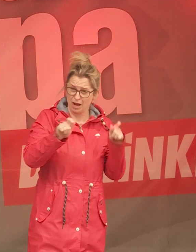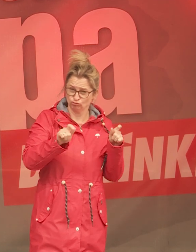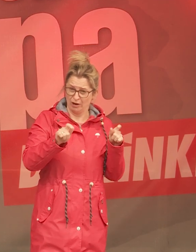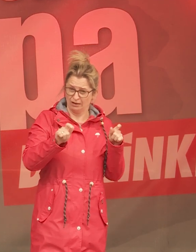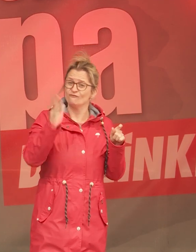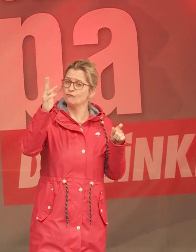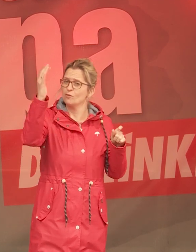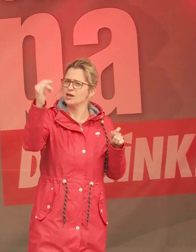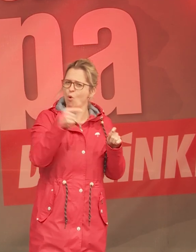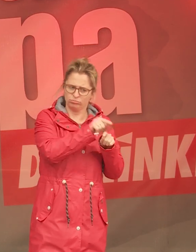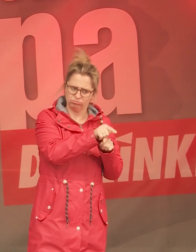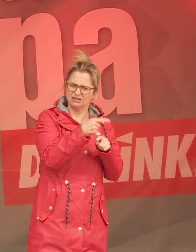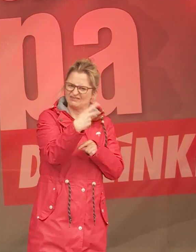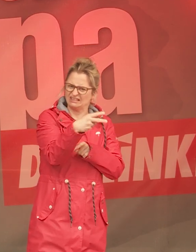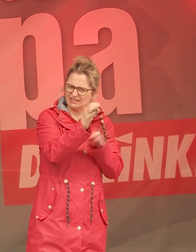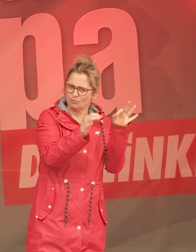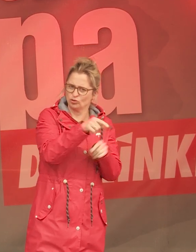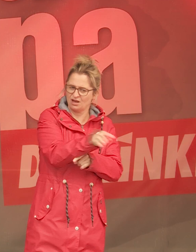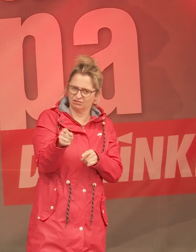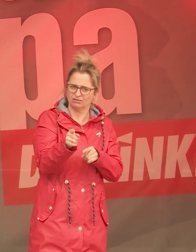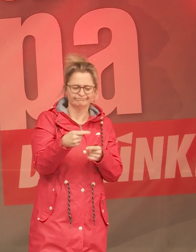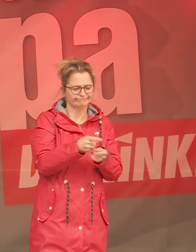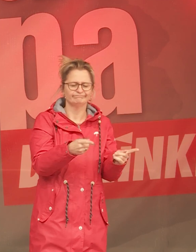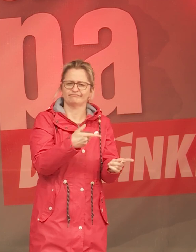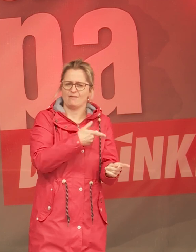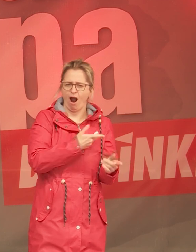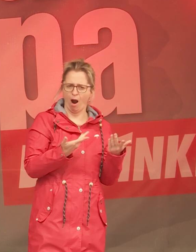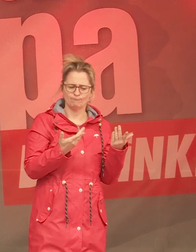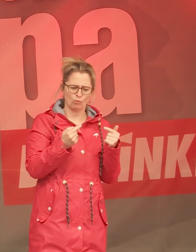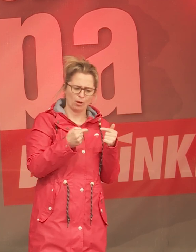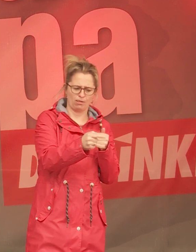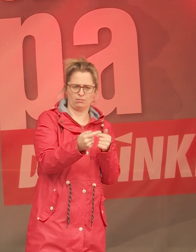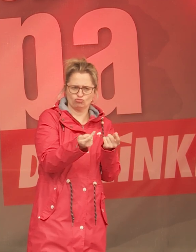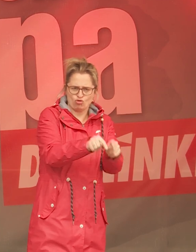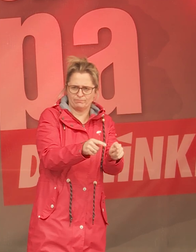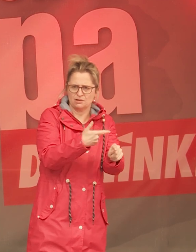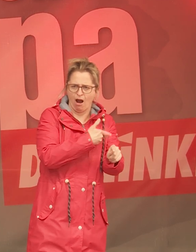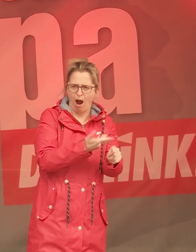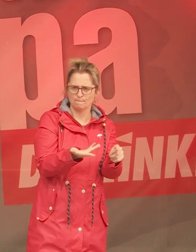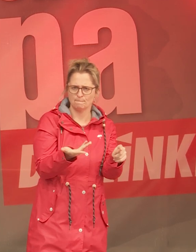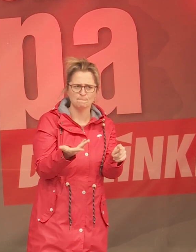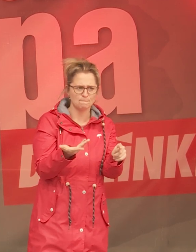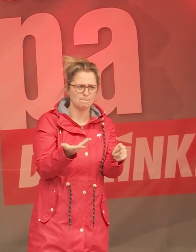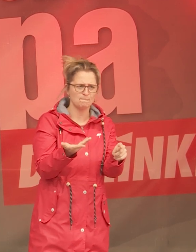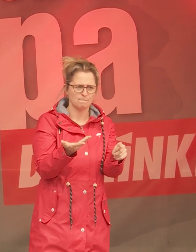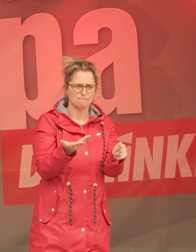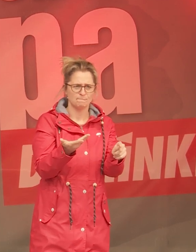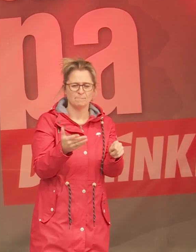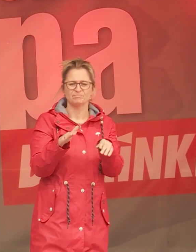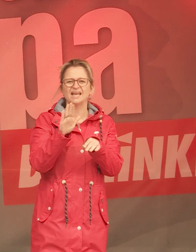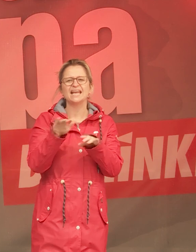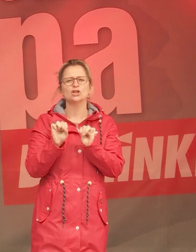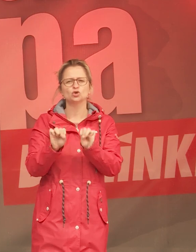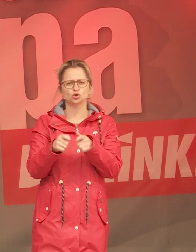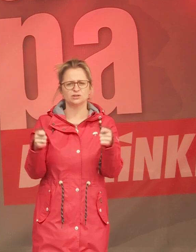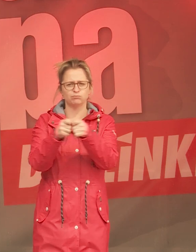500 Millionen, die hier leben, von Armut betroffen sind bereits oder von Armut bedroht. Der Kinderschutzbund